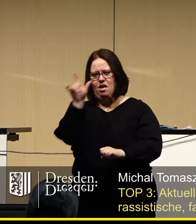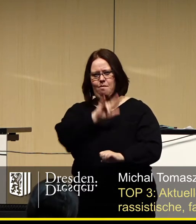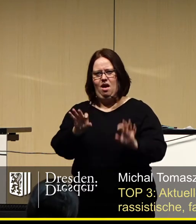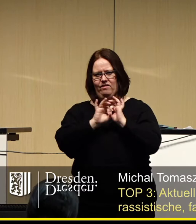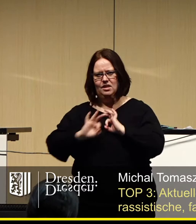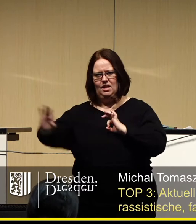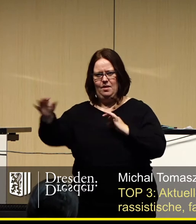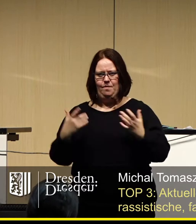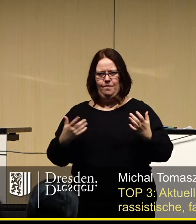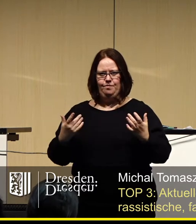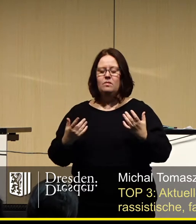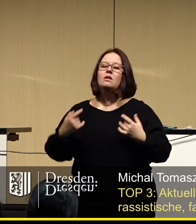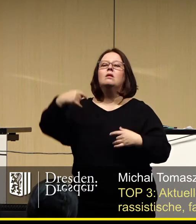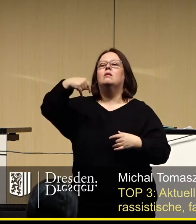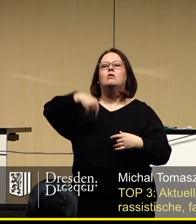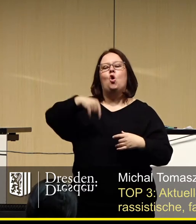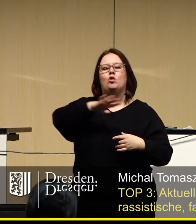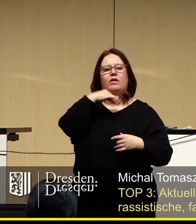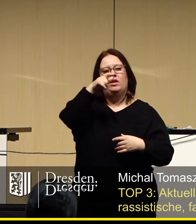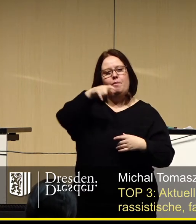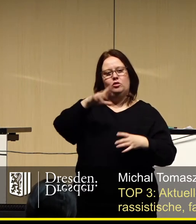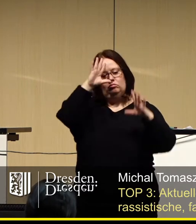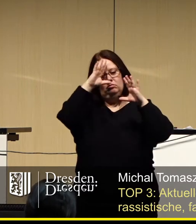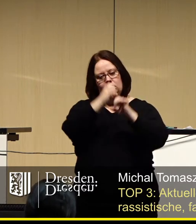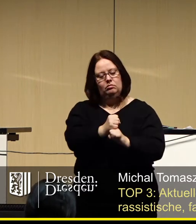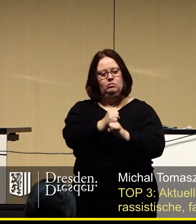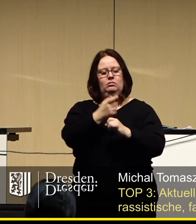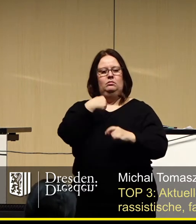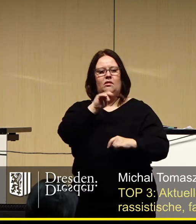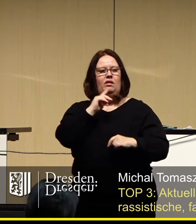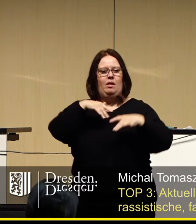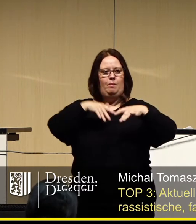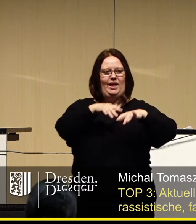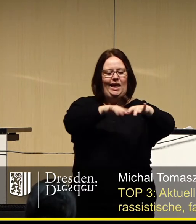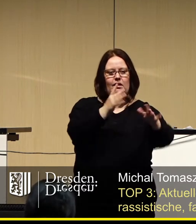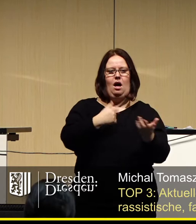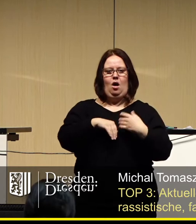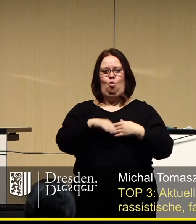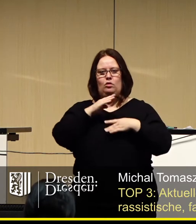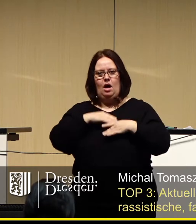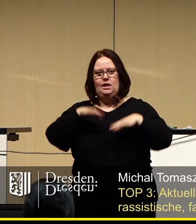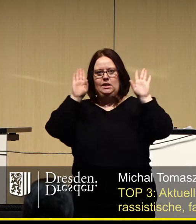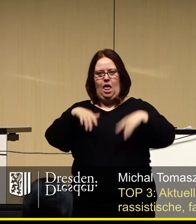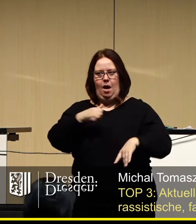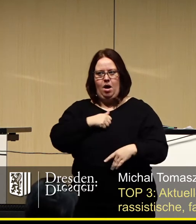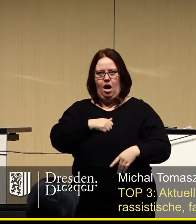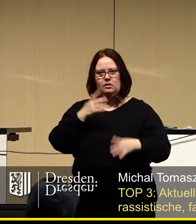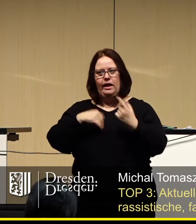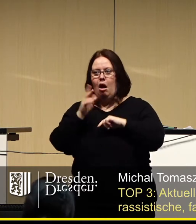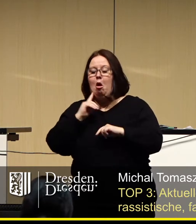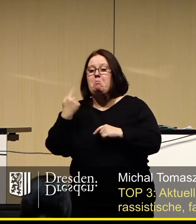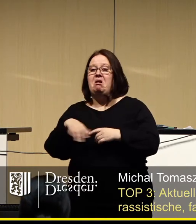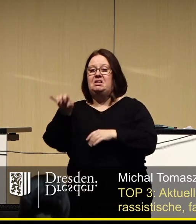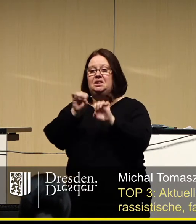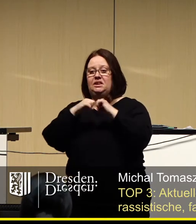Heute denken mehr Menschen an Pegida und Islamophobie, wenn von Dresden die Rede ist, als an Semperoper oder